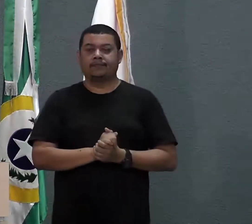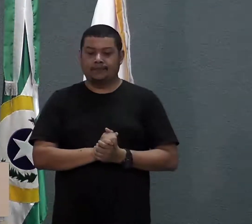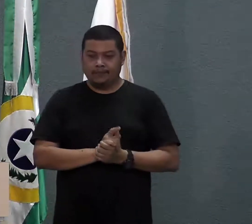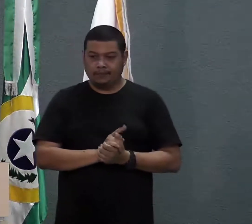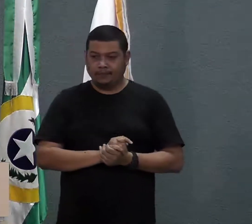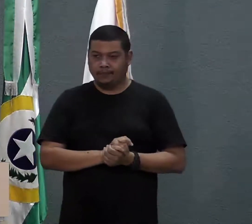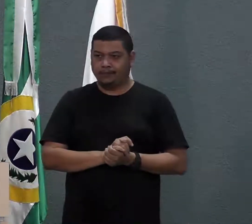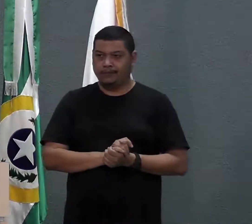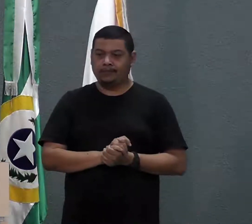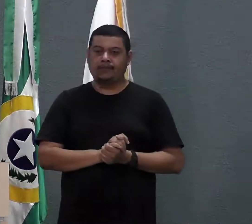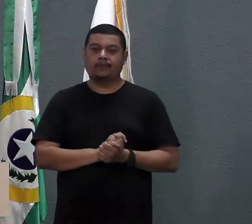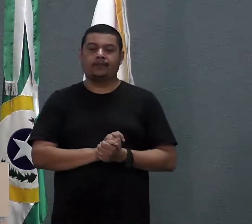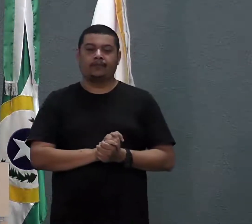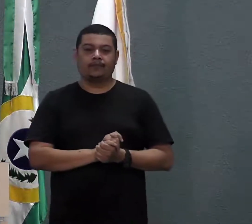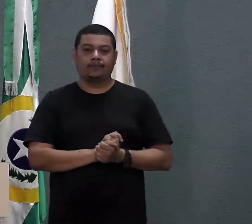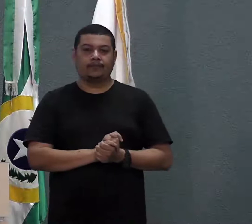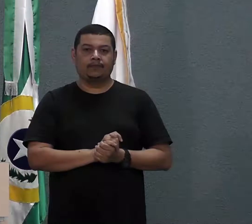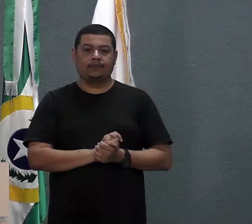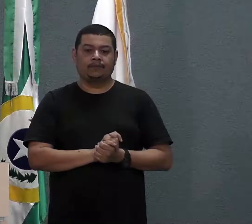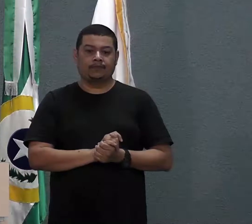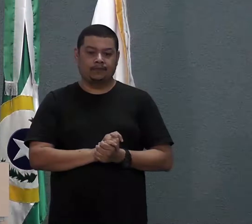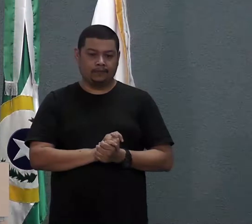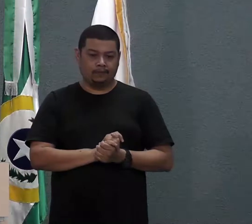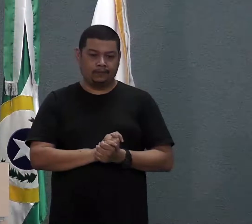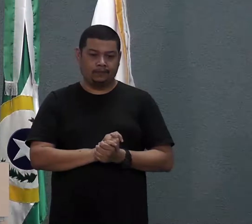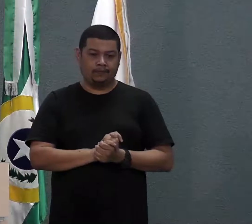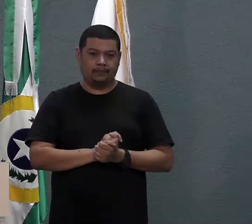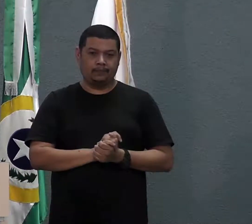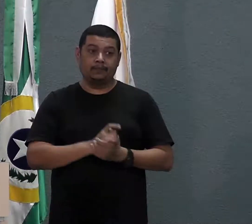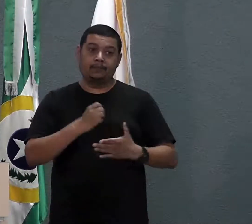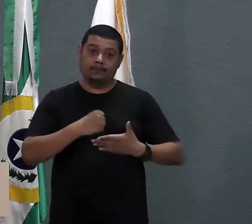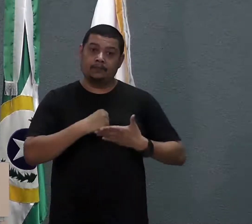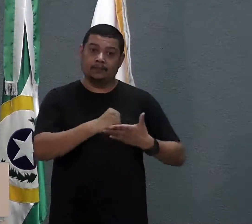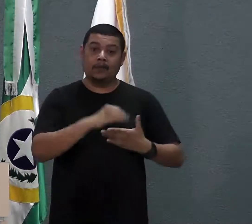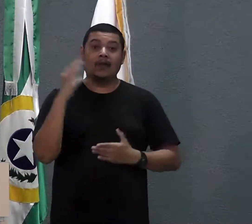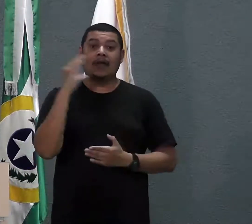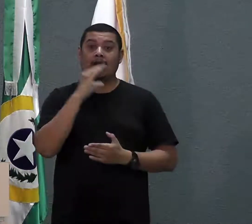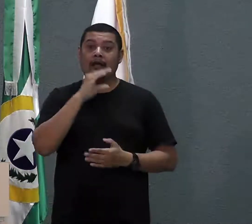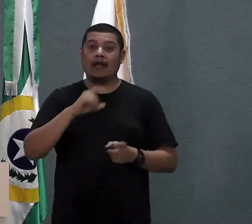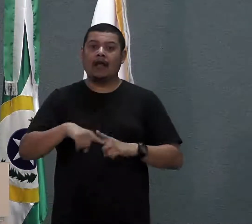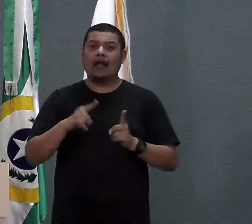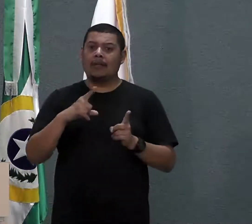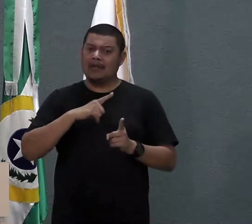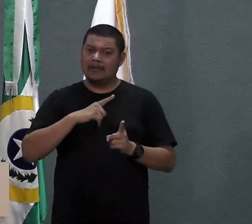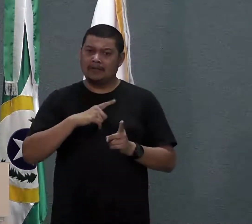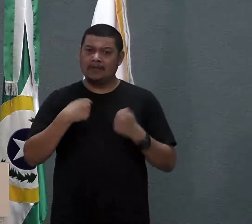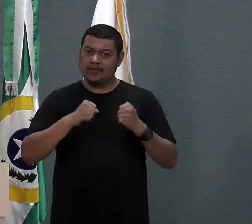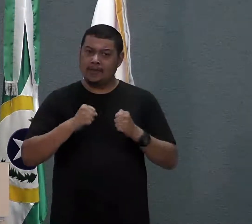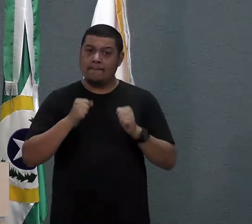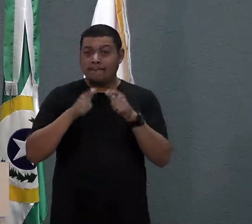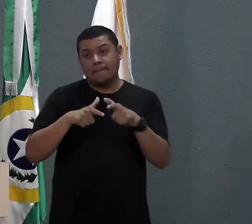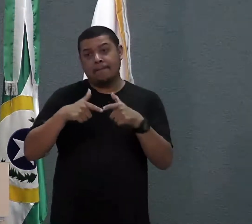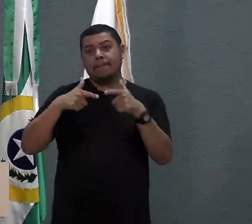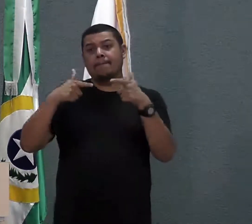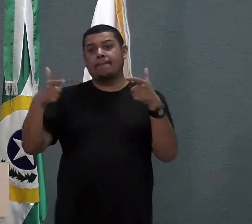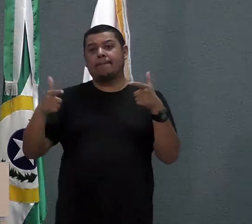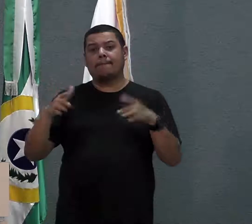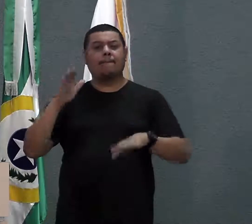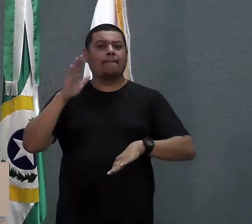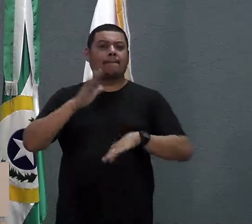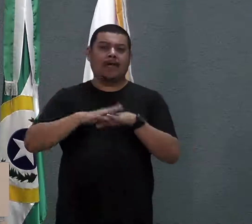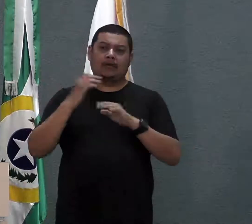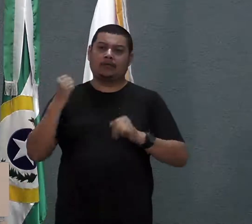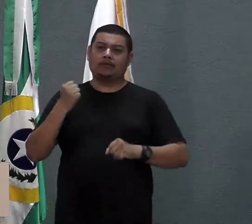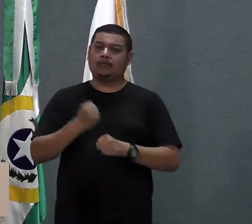O atendimento está sendo bastante dinâmico, mas necessita um novo espaço, uma nova dinâmica, uma nova estrutura.